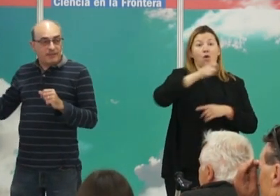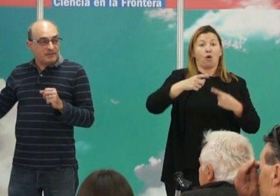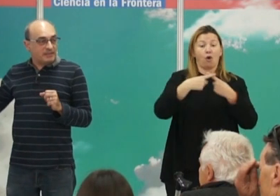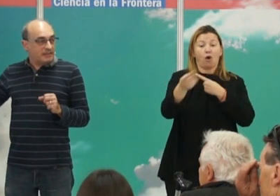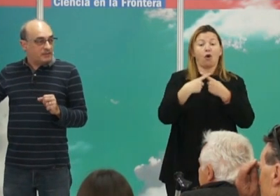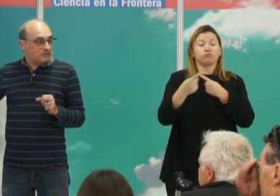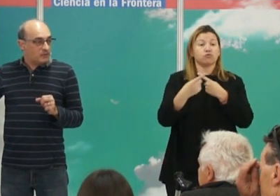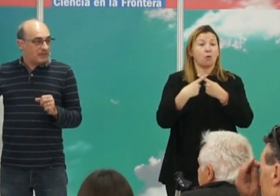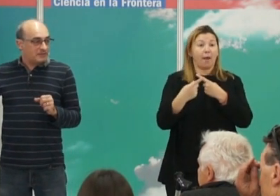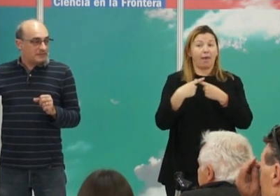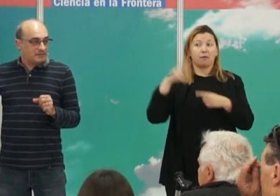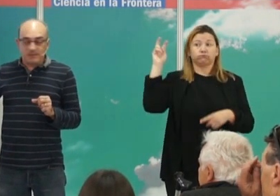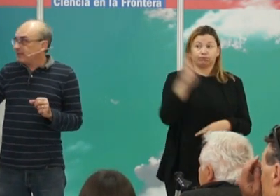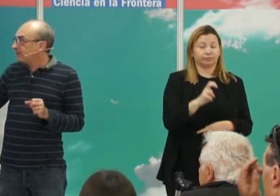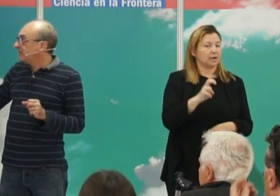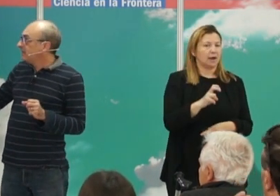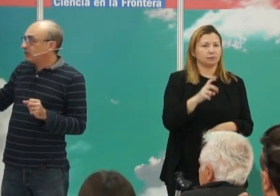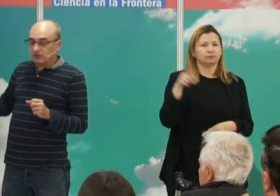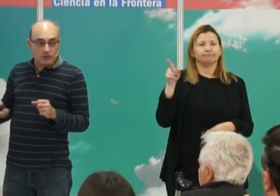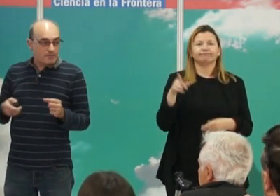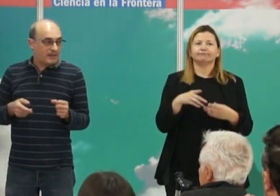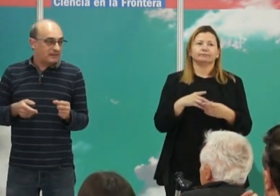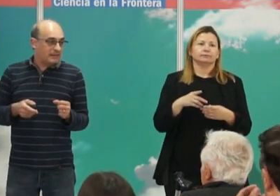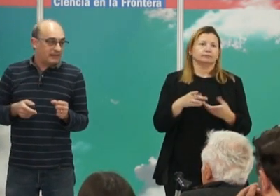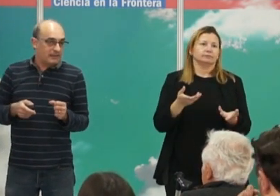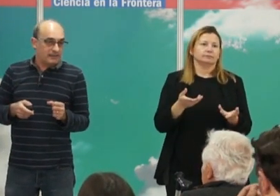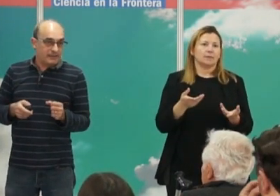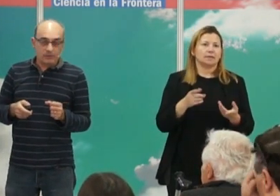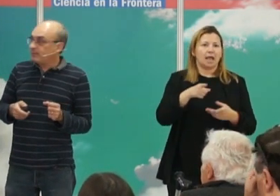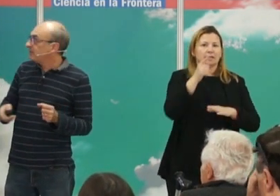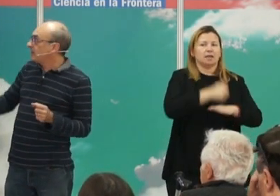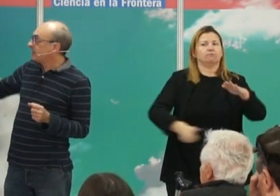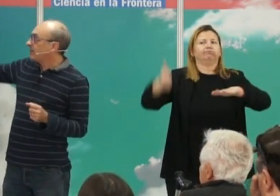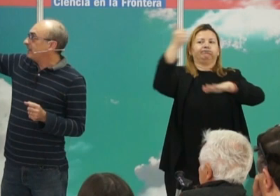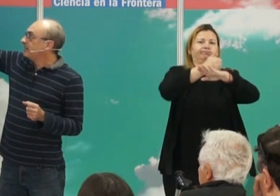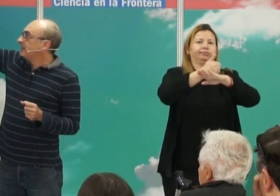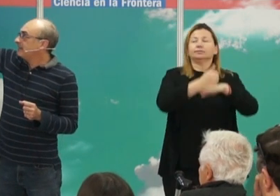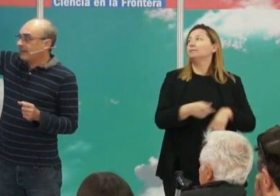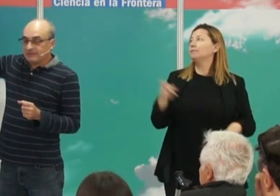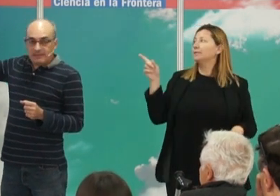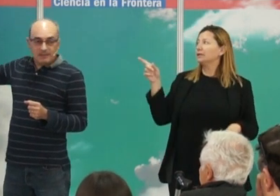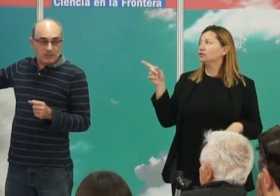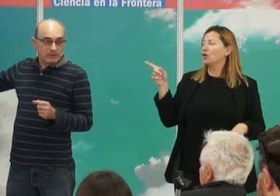Esta ancestralidad de los nómadas de las estepas no solo impacta en Europa, sino que también se extiende por el